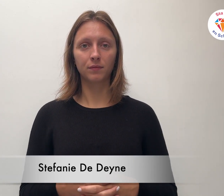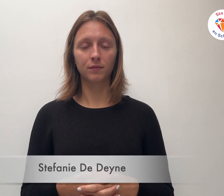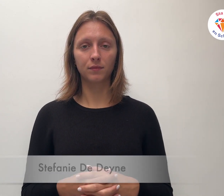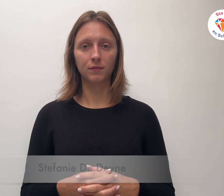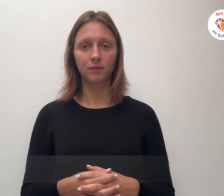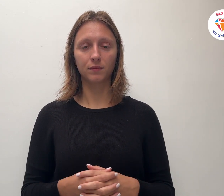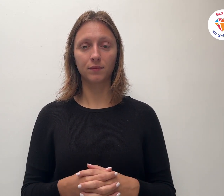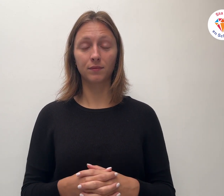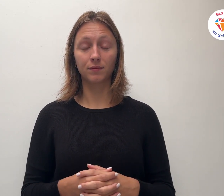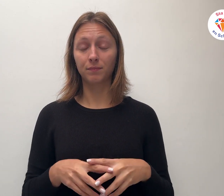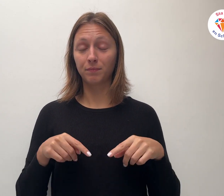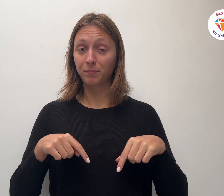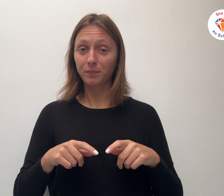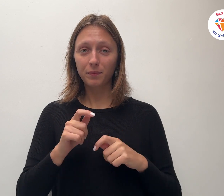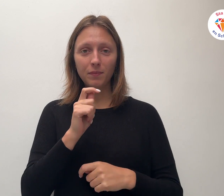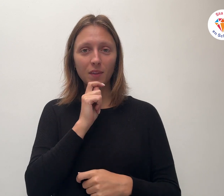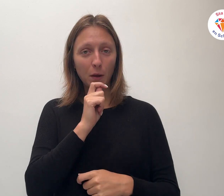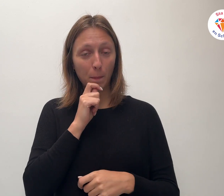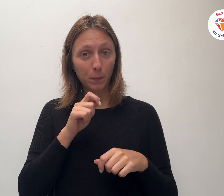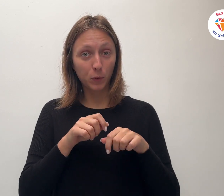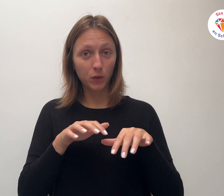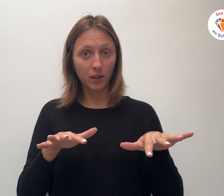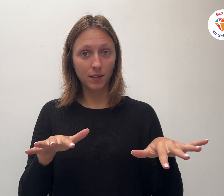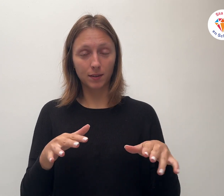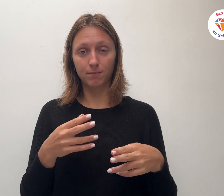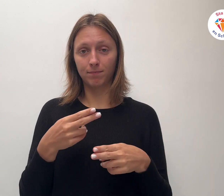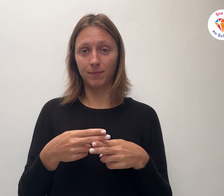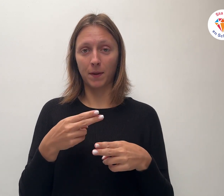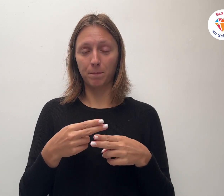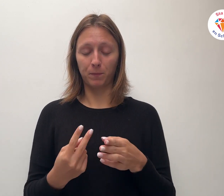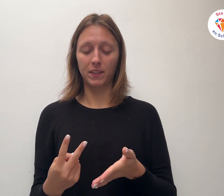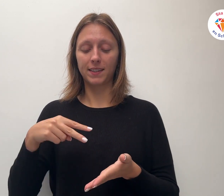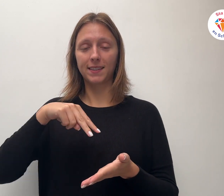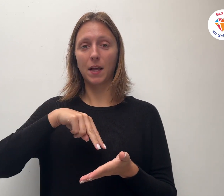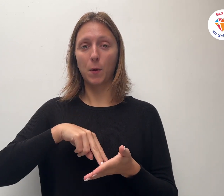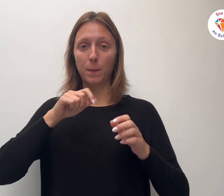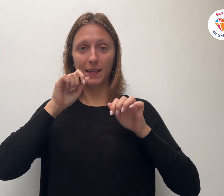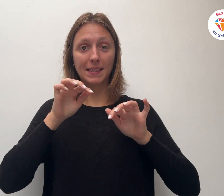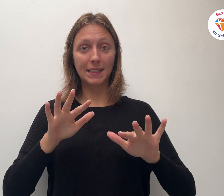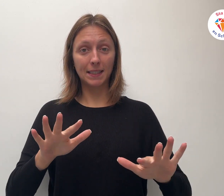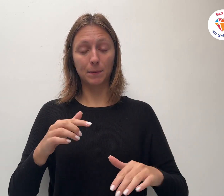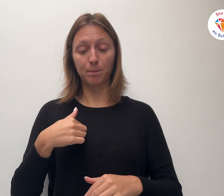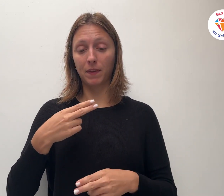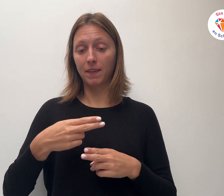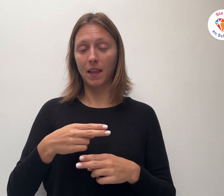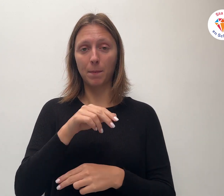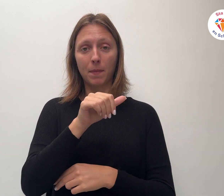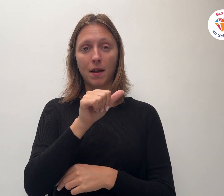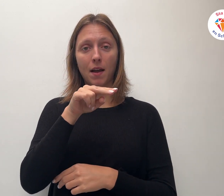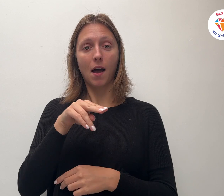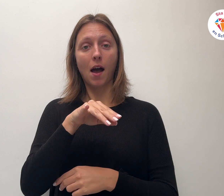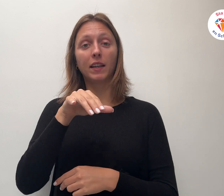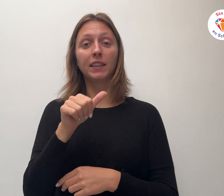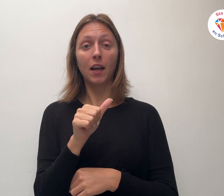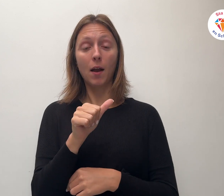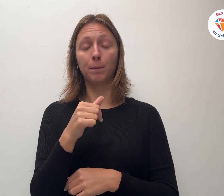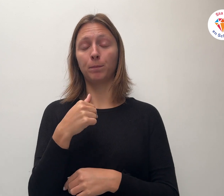In de volgende podcast, Sta op en schitter, neem ik, Anja, jullie mee in korte overdenkingen. Als